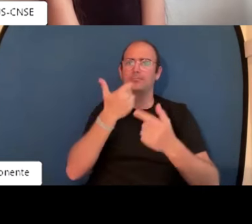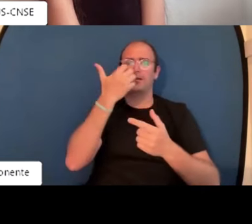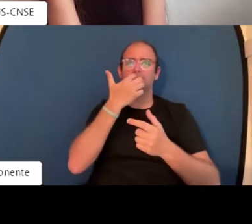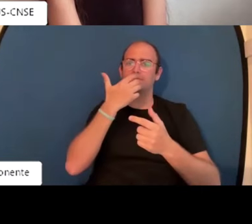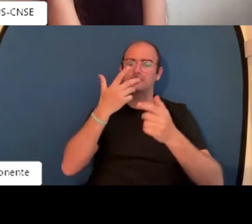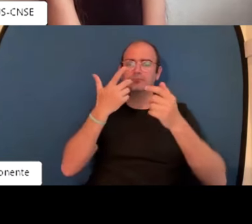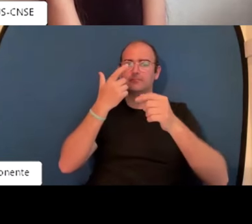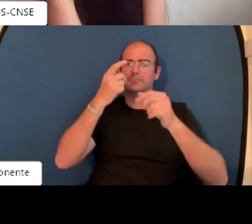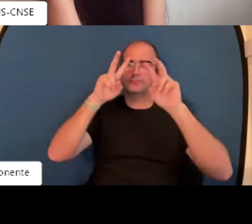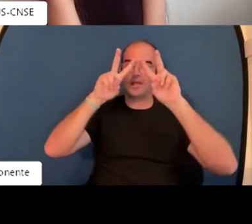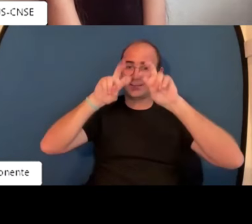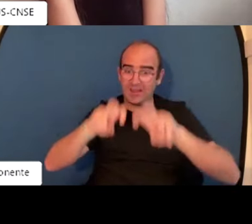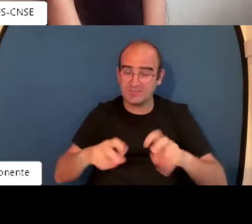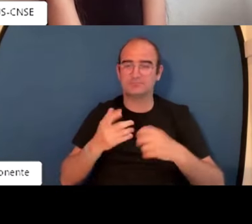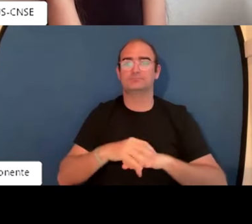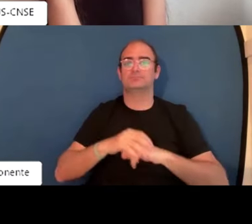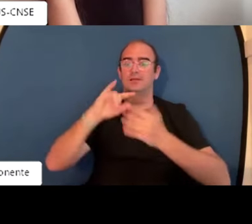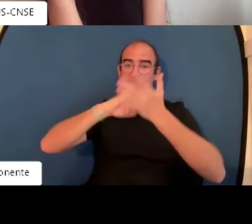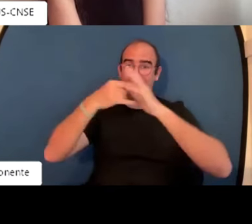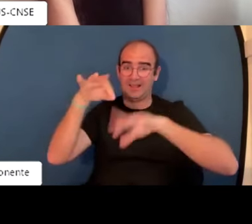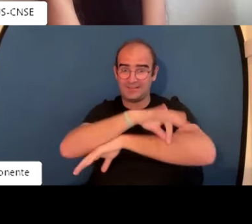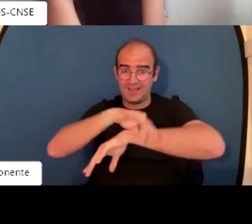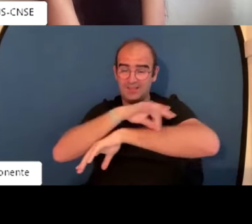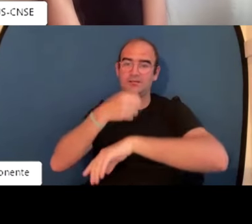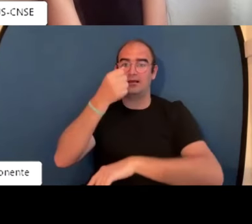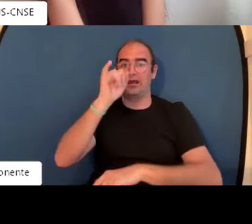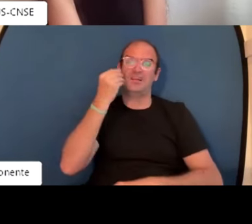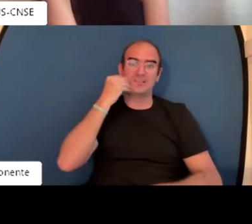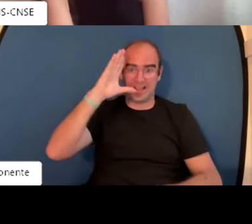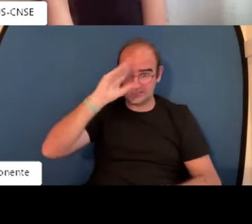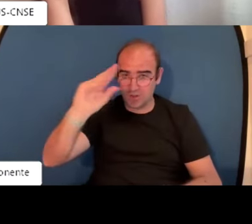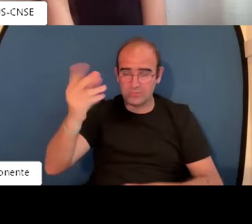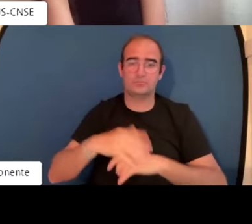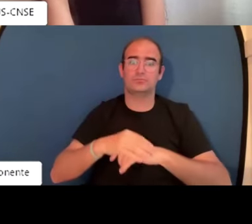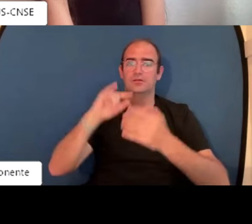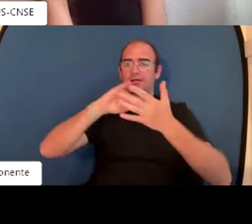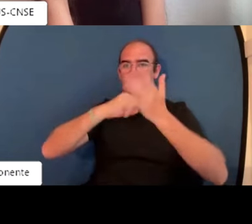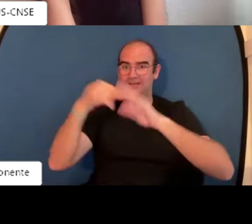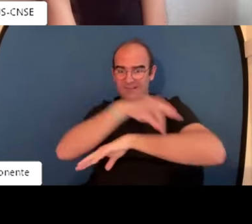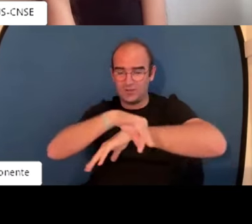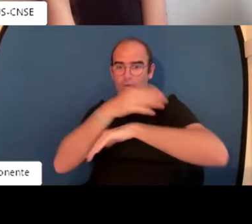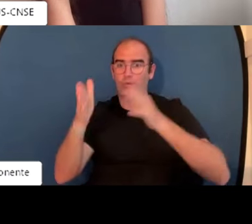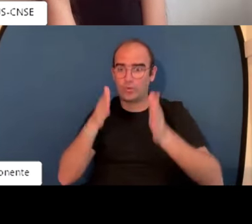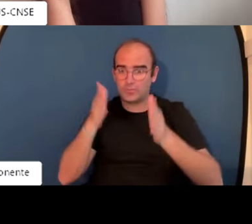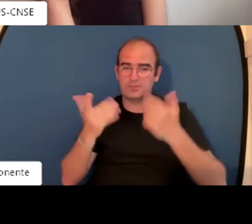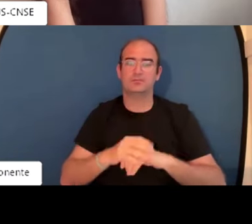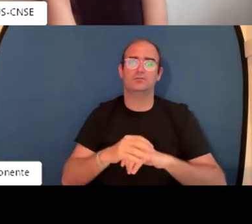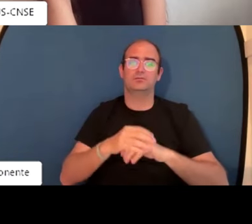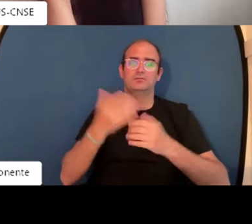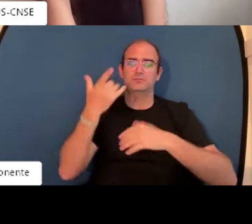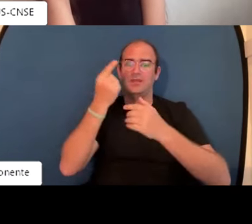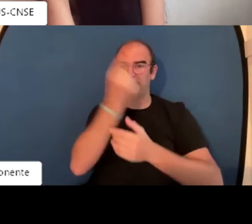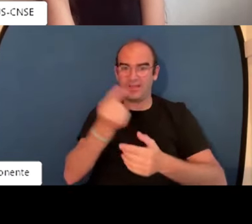trabajos y quizá los 10 trabajos con crecimiento más rápido que se hacía eran los especialistas en inteligencia artificial,